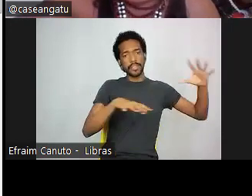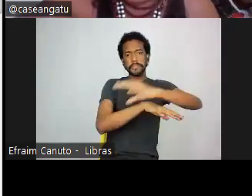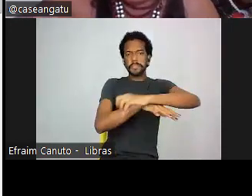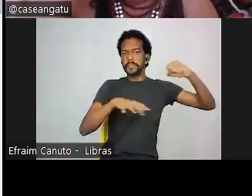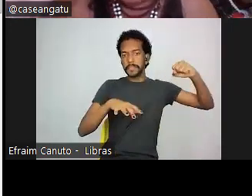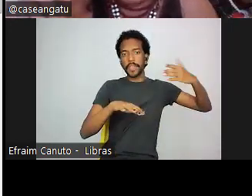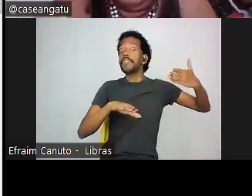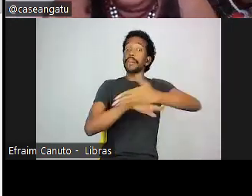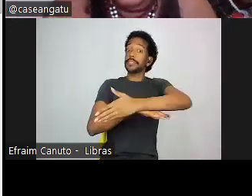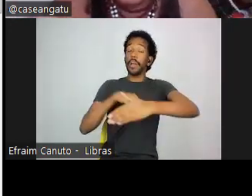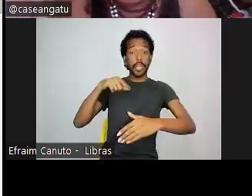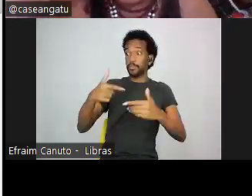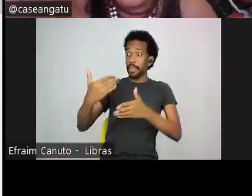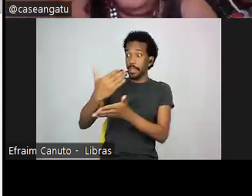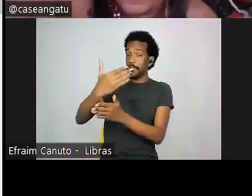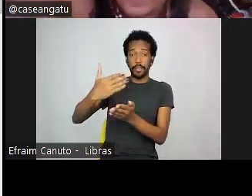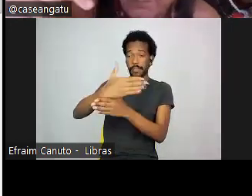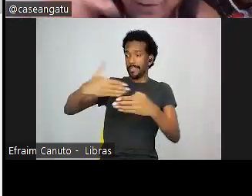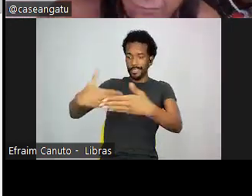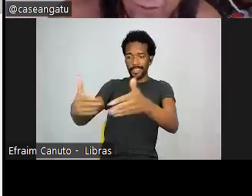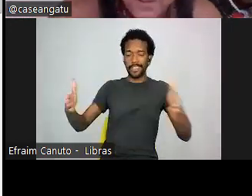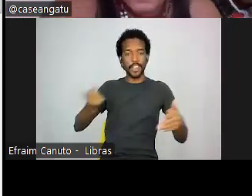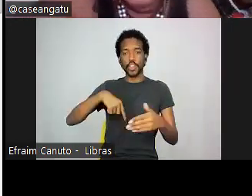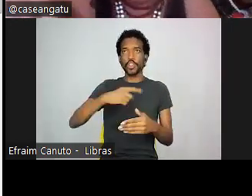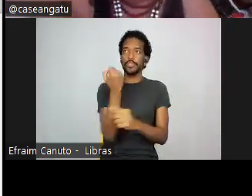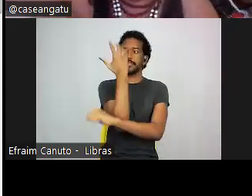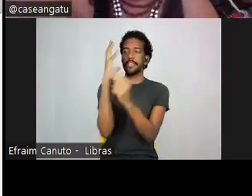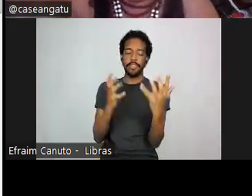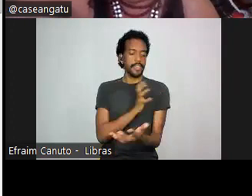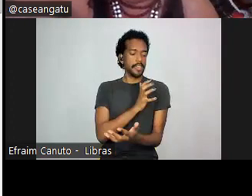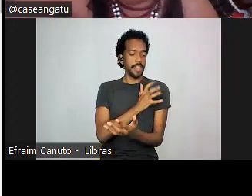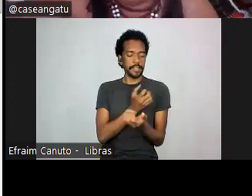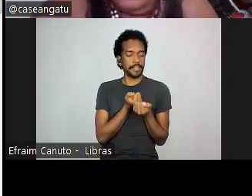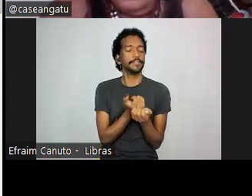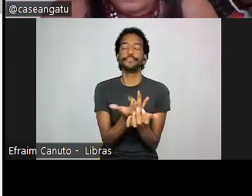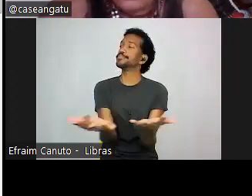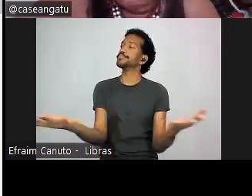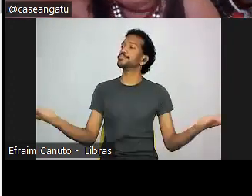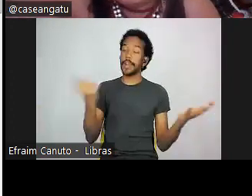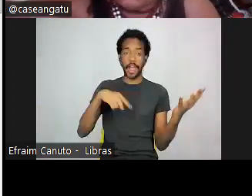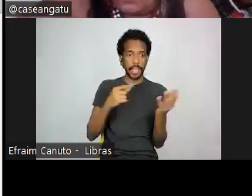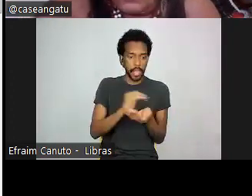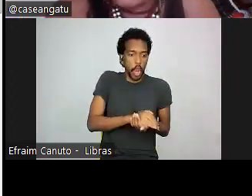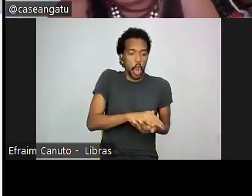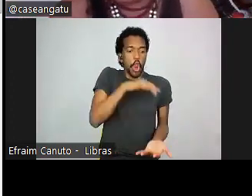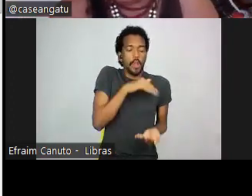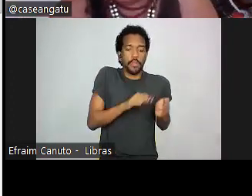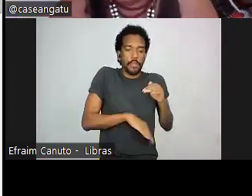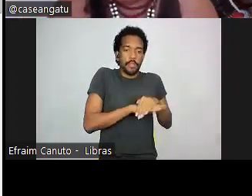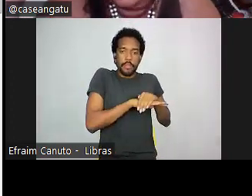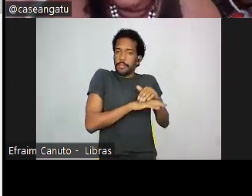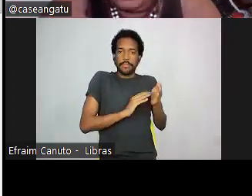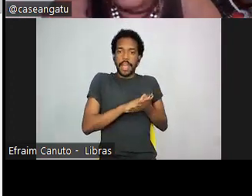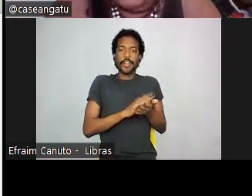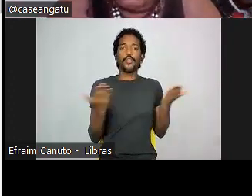divisa, não tinha cerca, nossa riqueza era partilha. Aqui não se acumulava nada, hoje tudo é garantia.